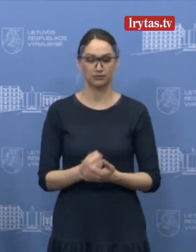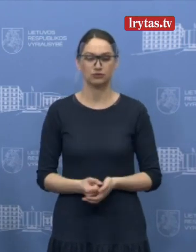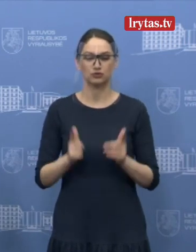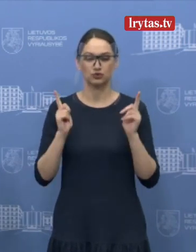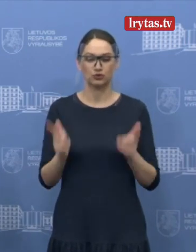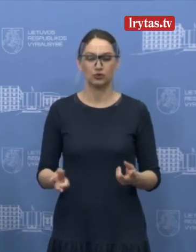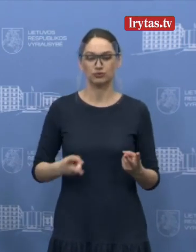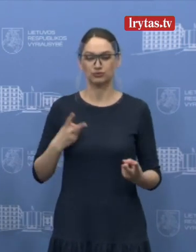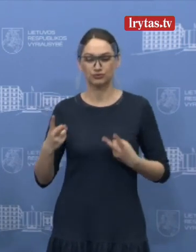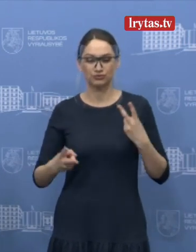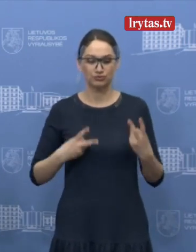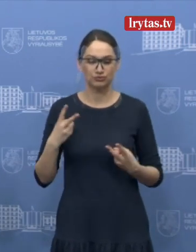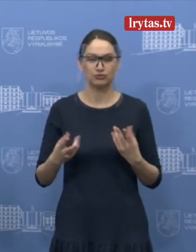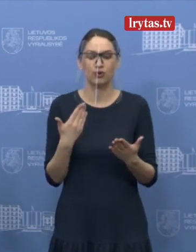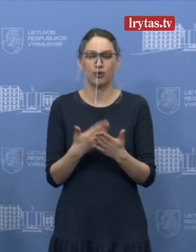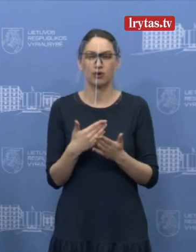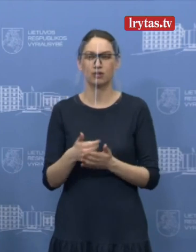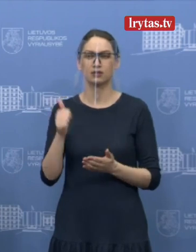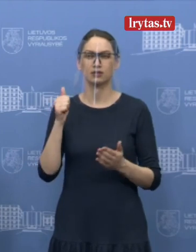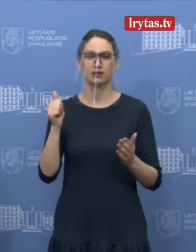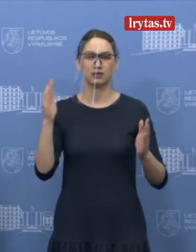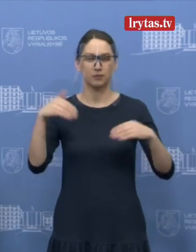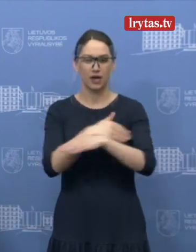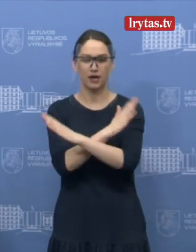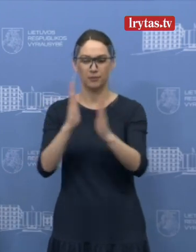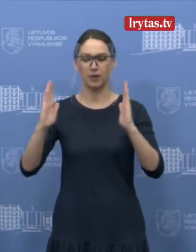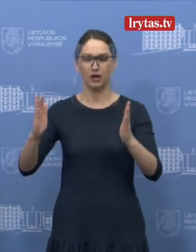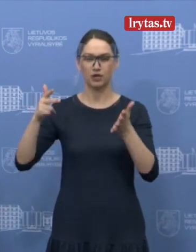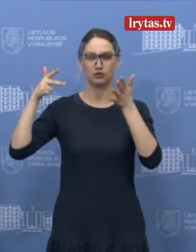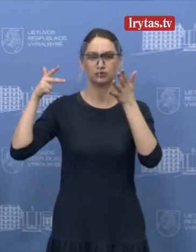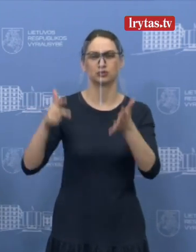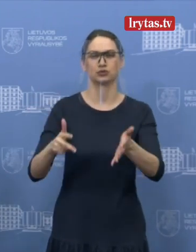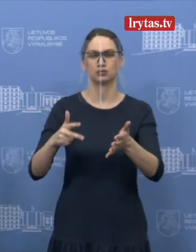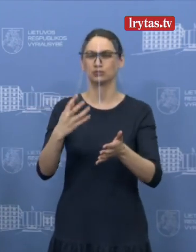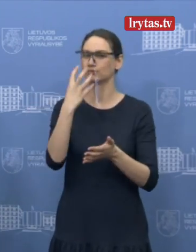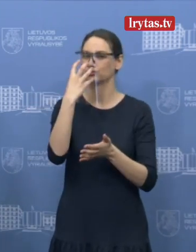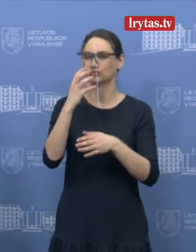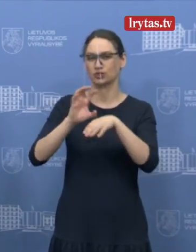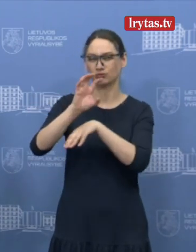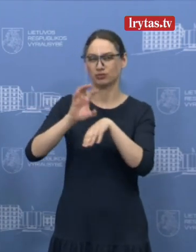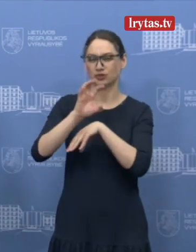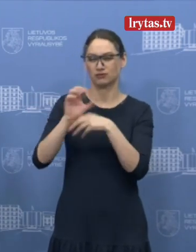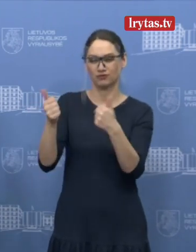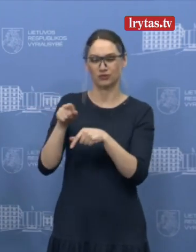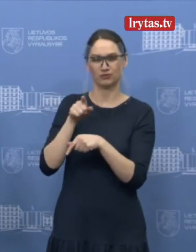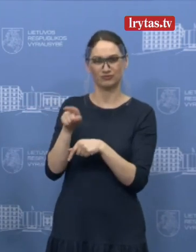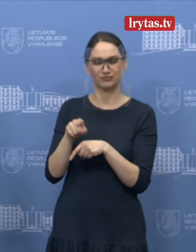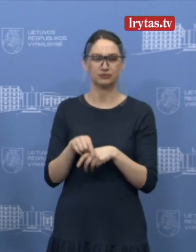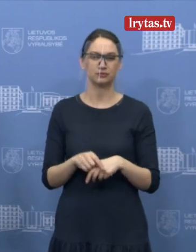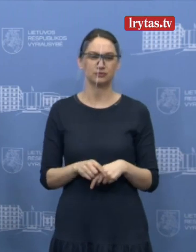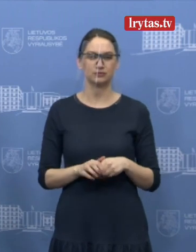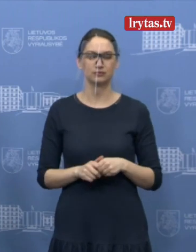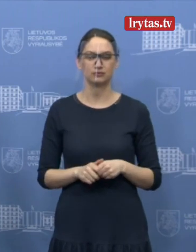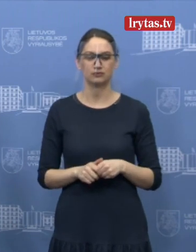nes kiekvieną dieną, kiekvieną parą įmoniai įsipareigojusi yra apie 8 tūkstančius respiratorių pagaminti. Ir